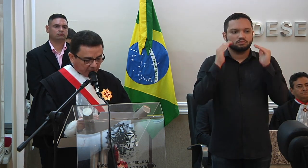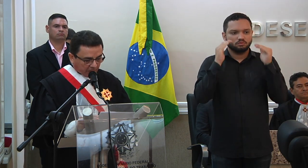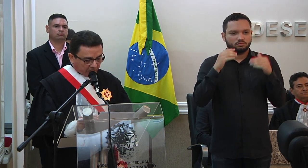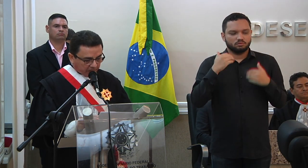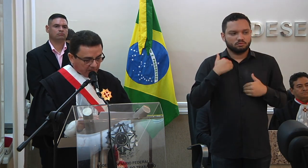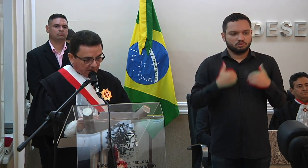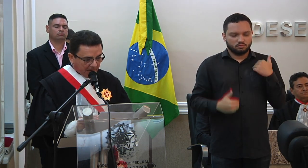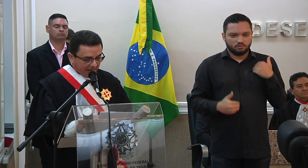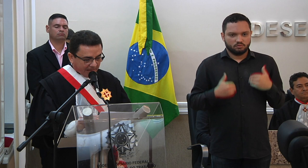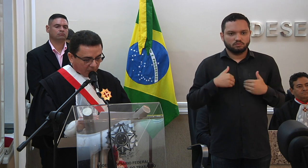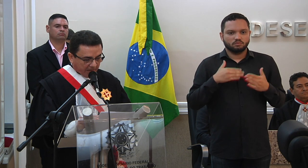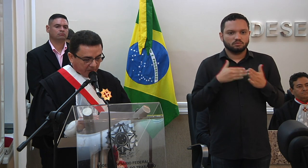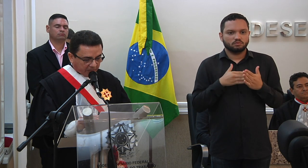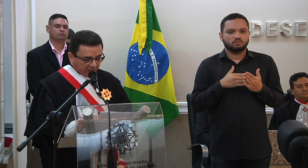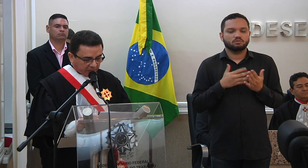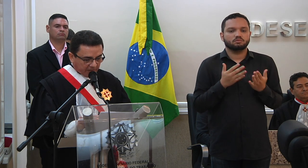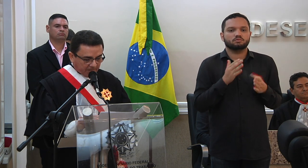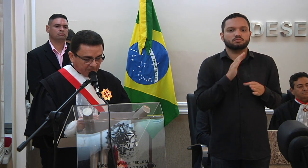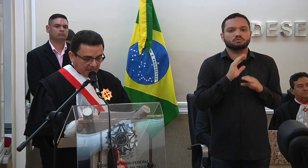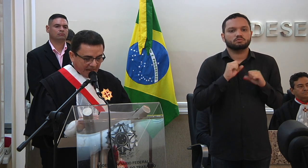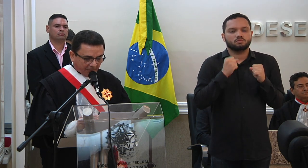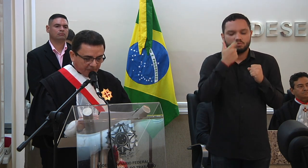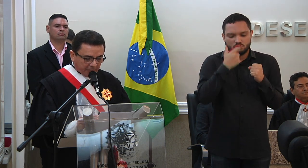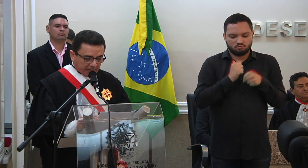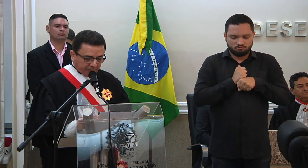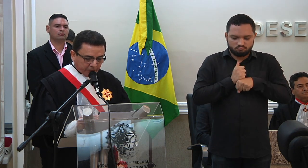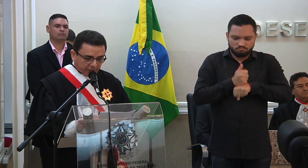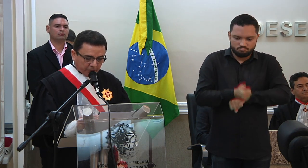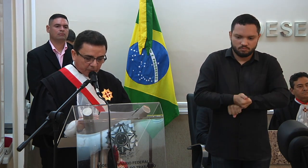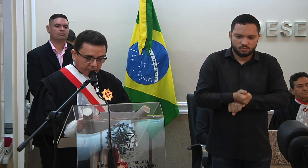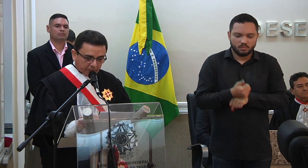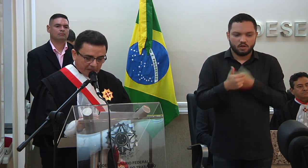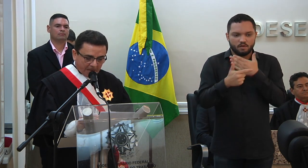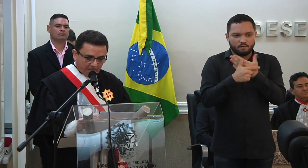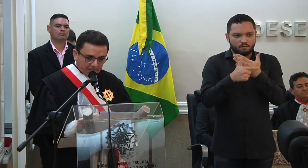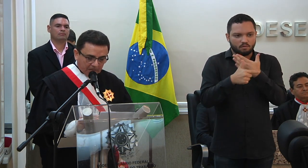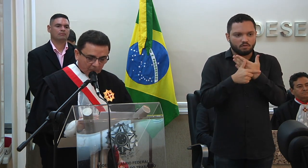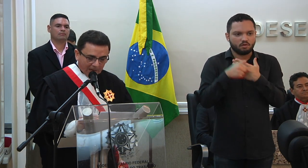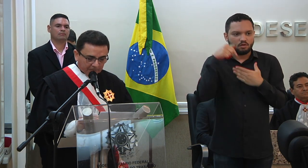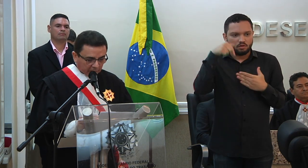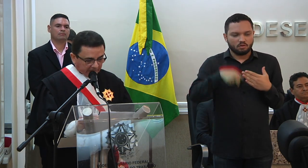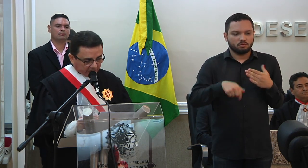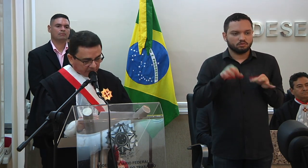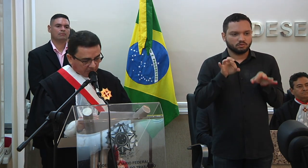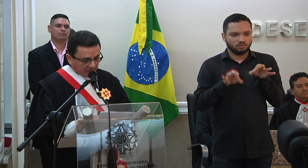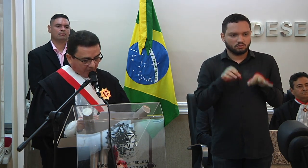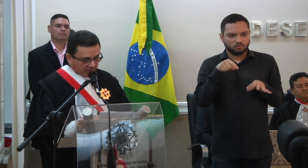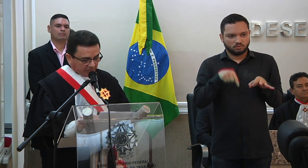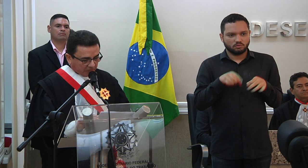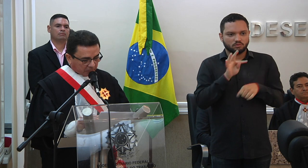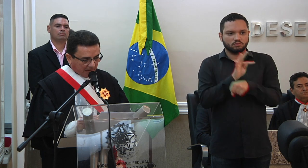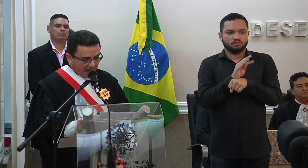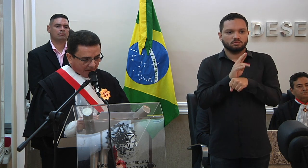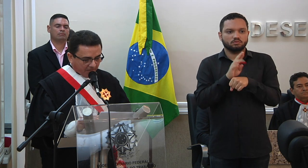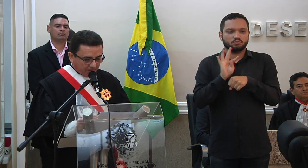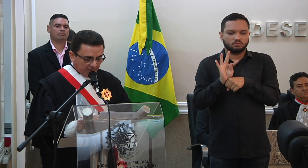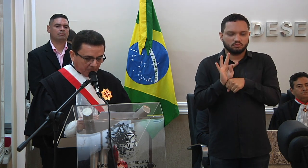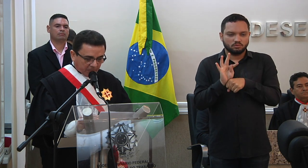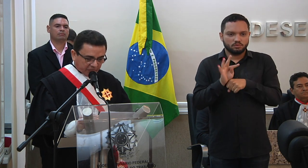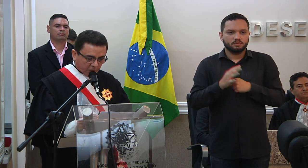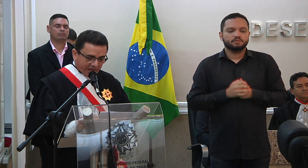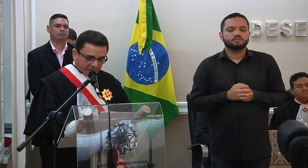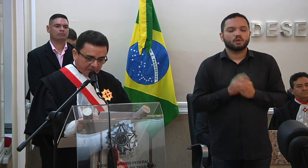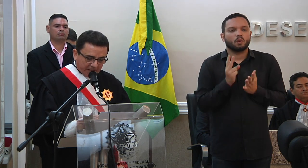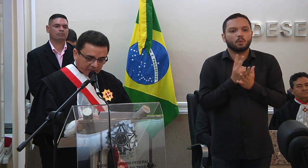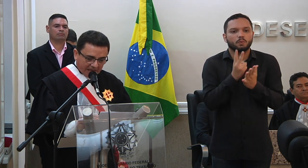limites físicos, para dar o melhor de si, a fim de que a função jurisdicional, no âmbito deste Tribunal Regional do Trabalho,